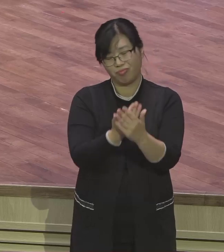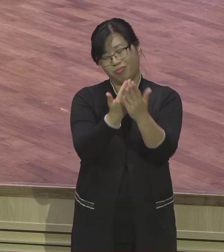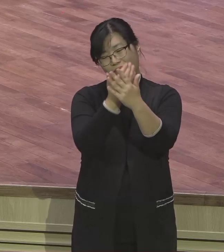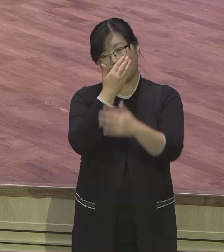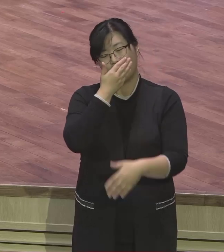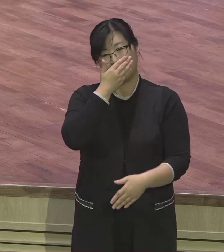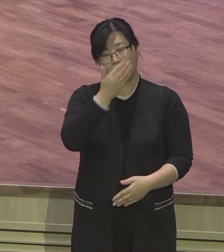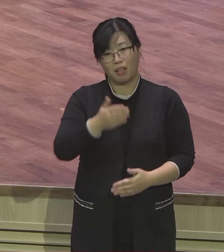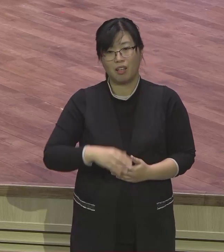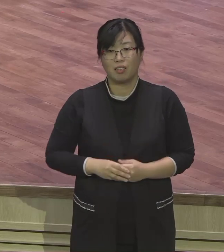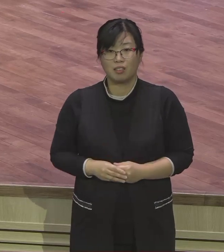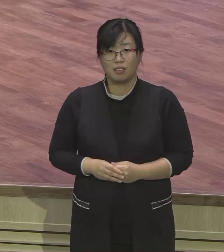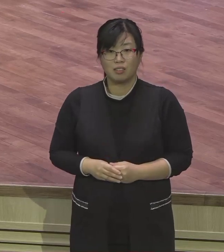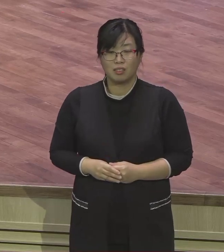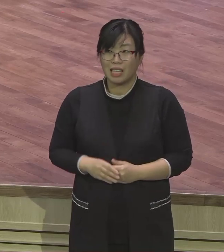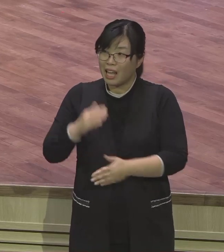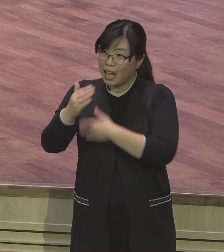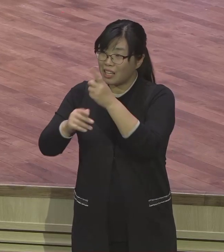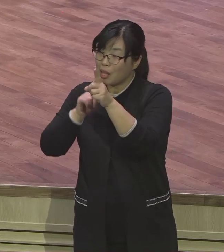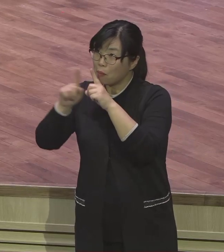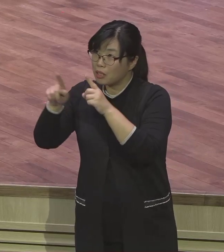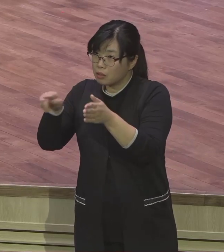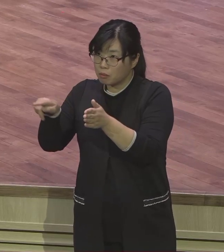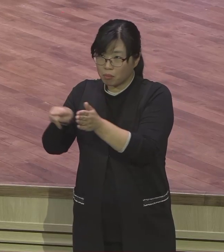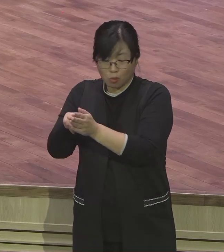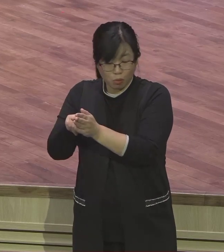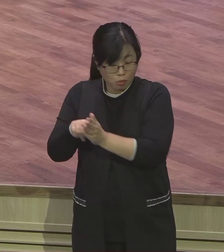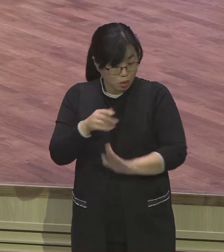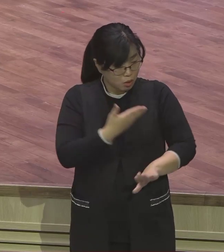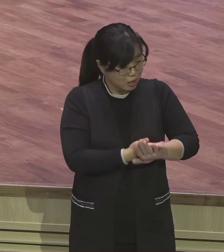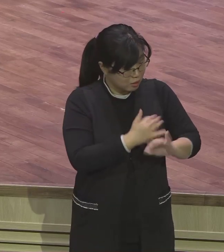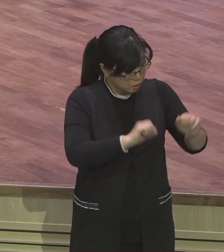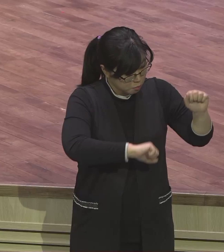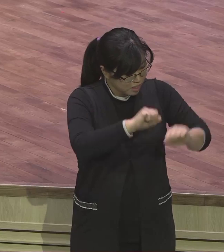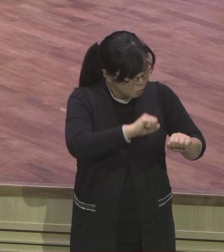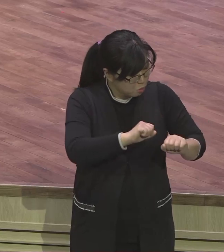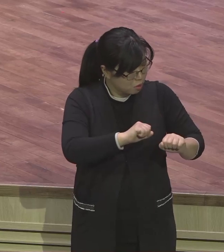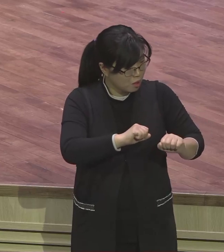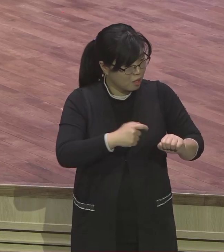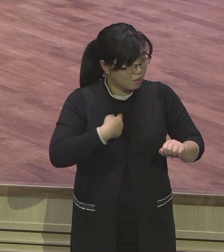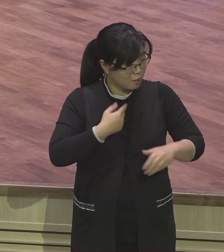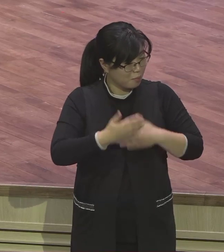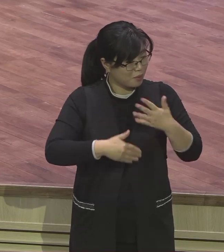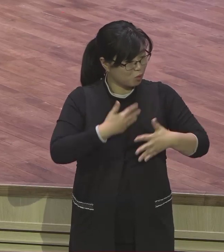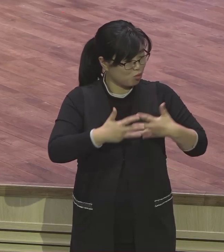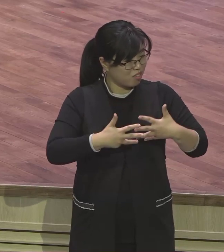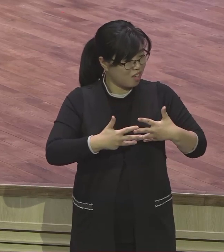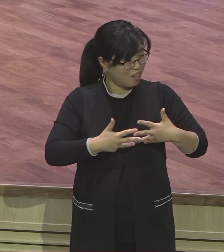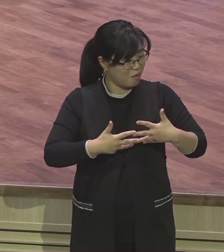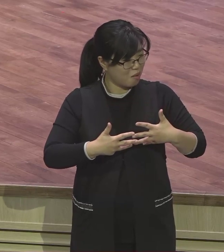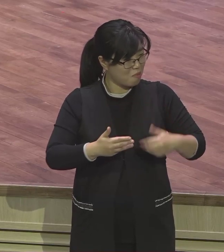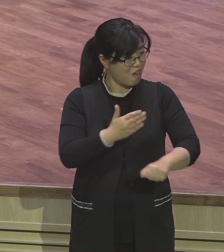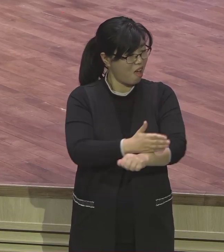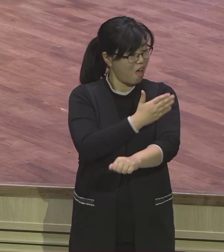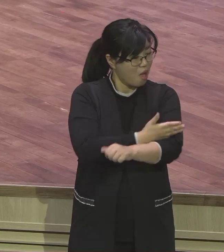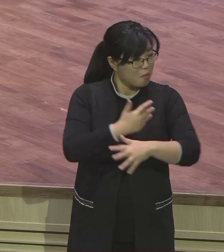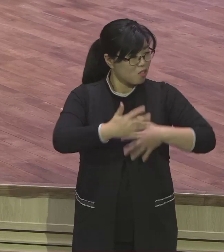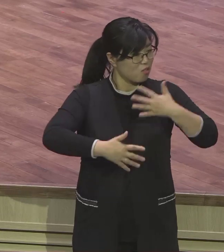함부로 말하고 함부로 행동하지 않습니다. 말씀에 잡혀서 사는 사람. 딱 있으면요. 10편 34편 8절 이렇게 고백합니다.